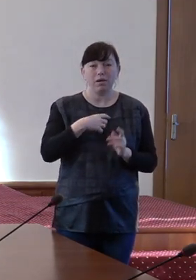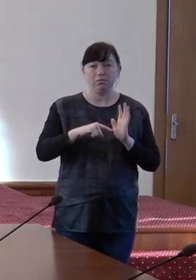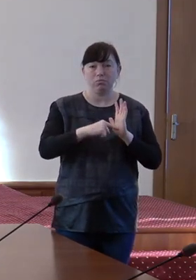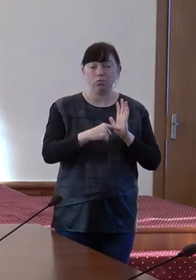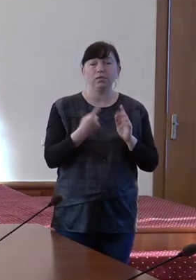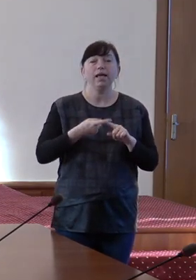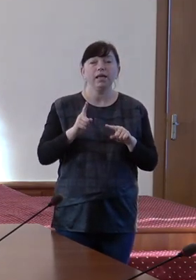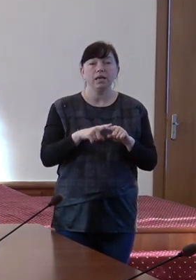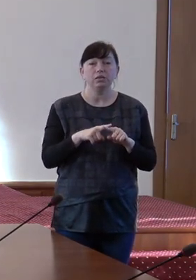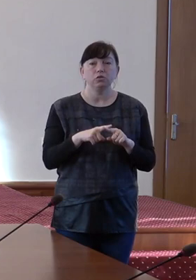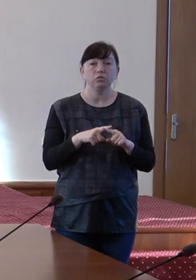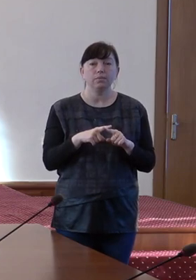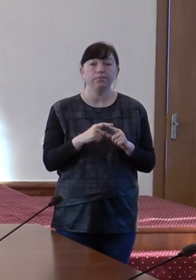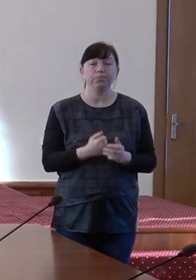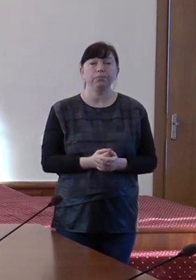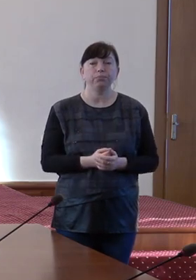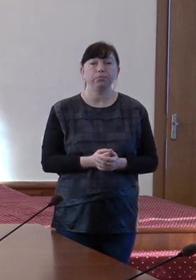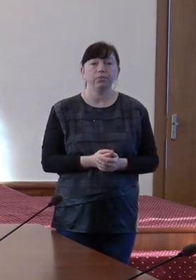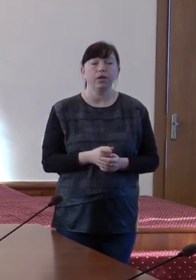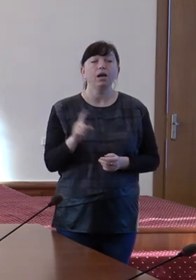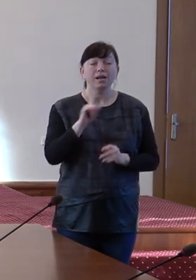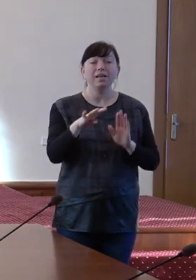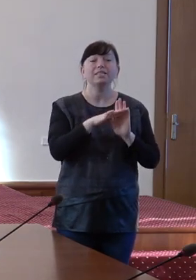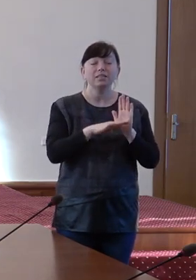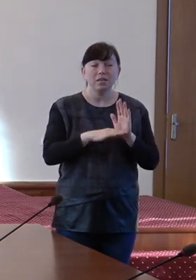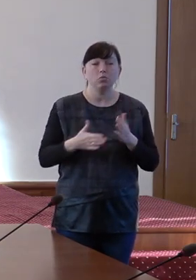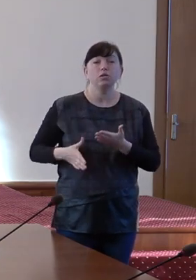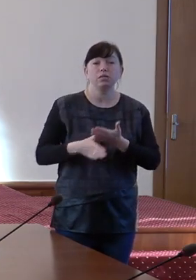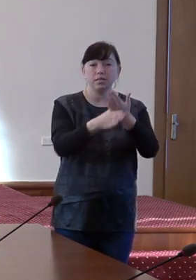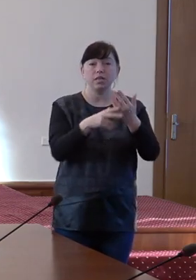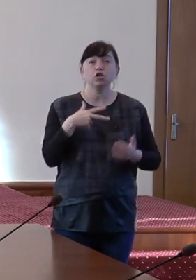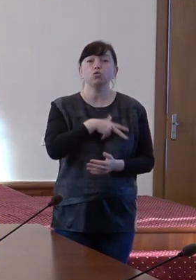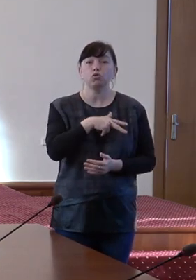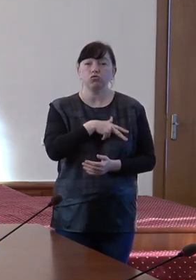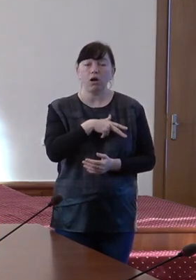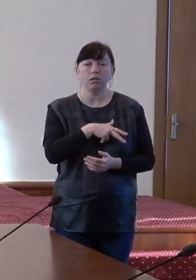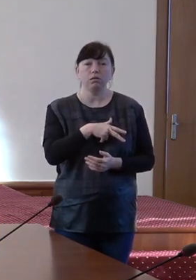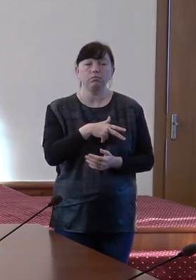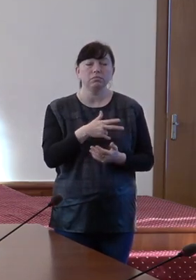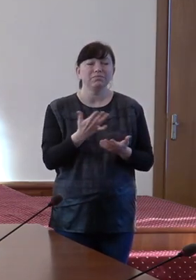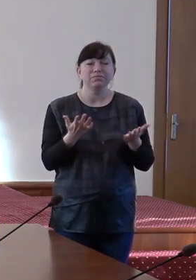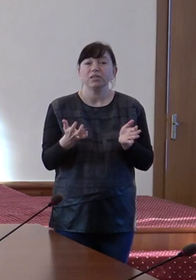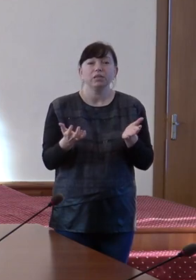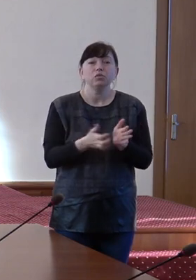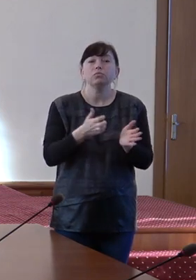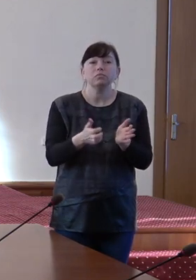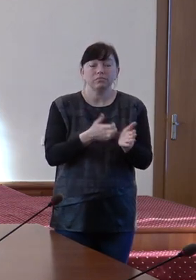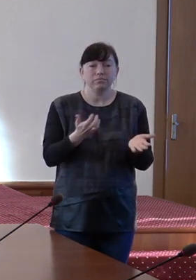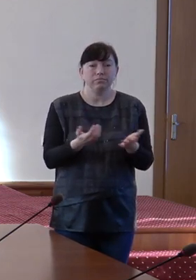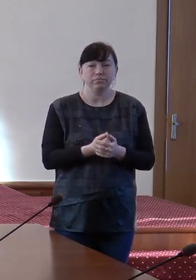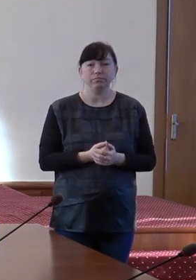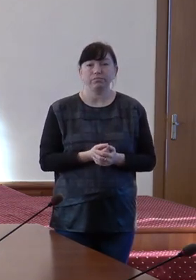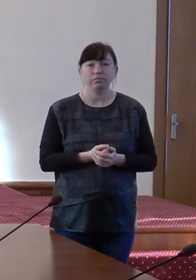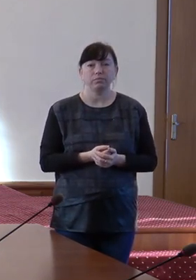context este că Sistemul de Asistență Socială nu este destul de eficient în lupta cu